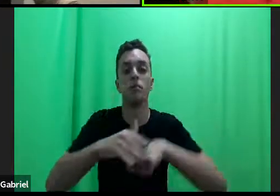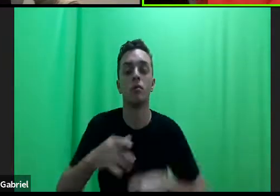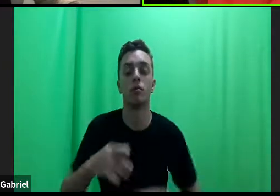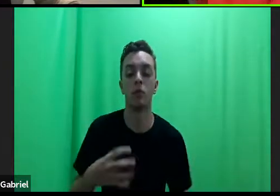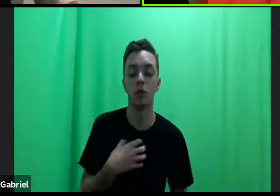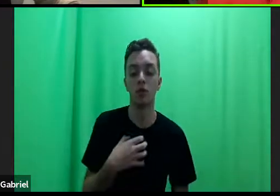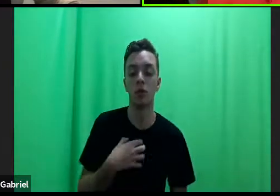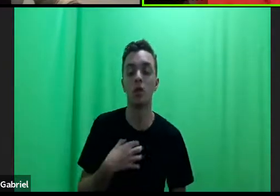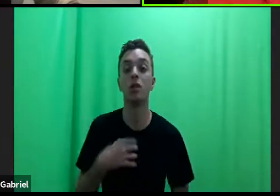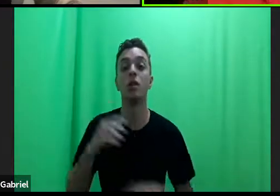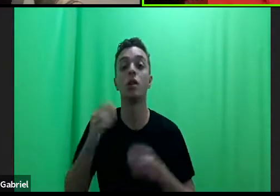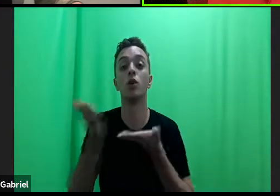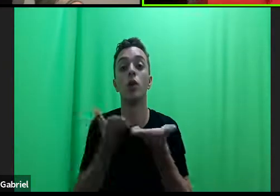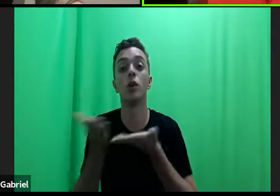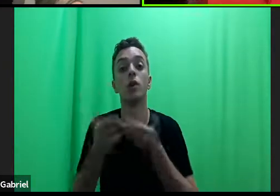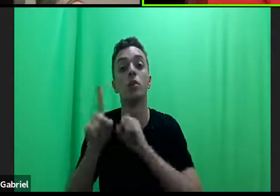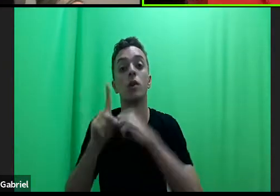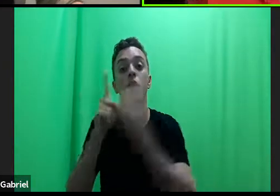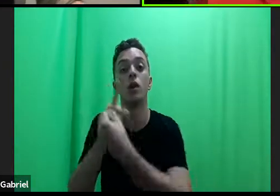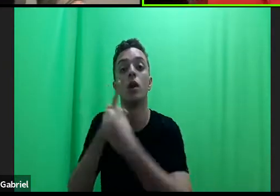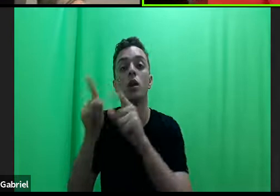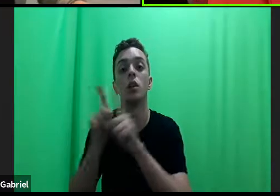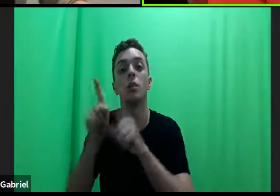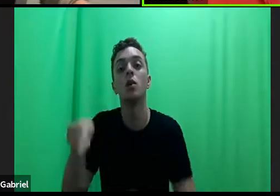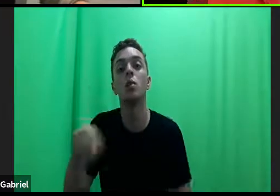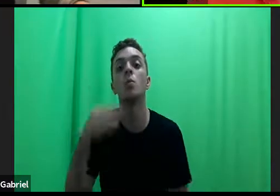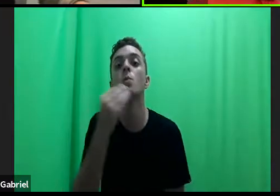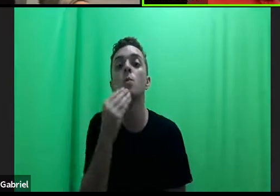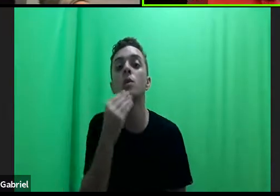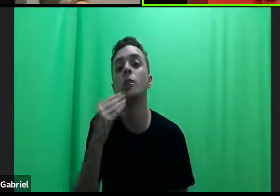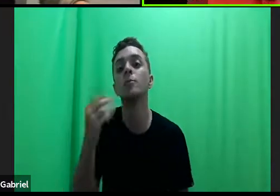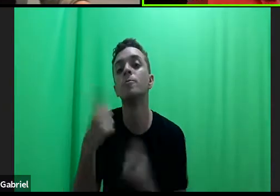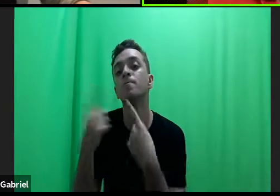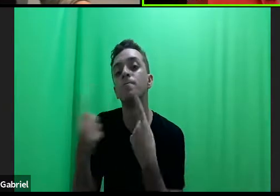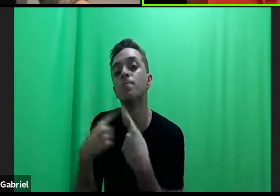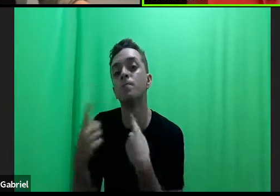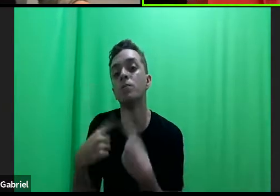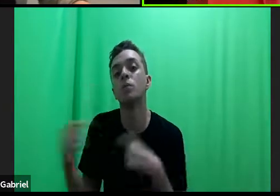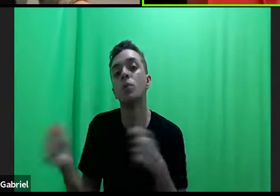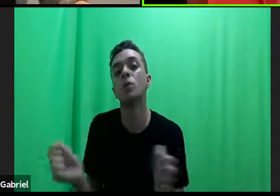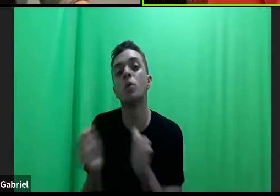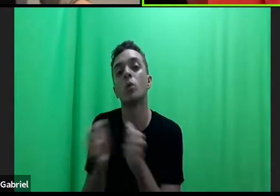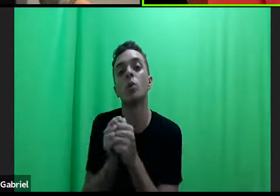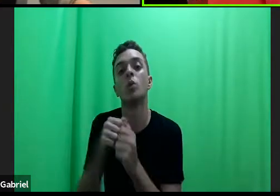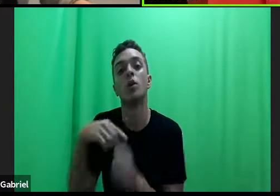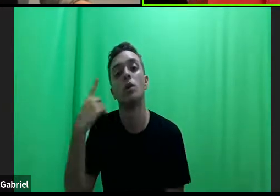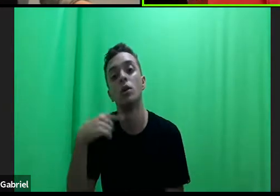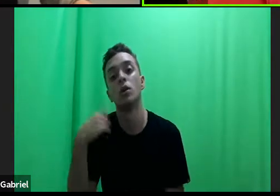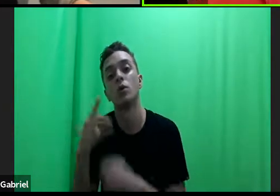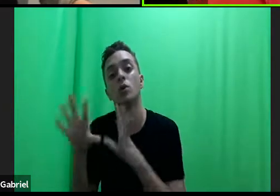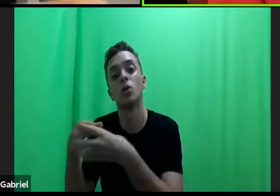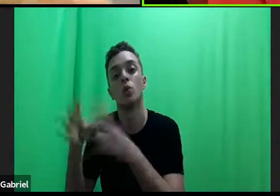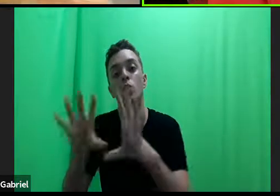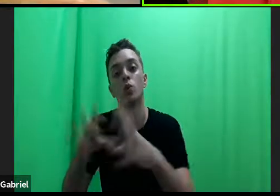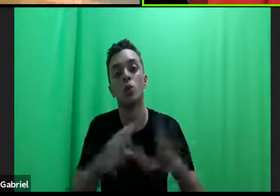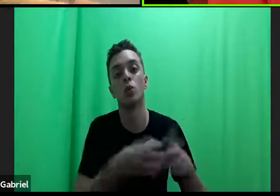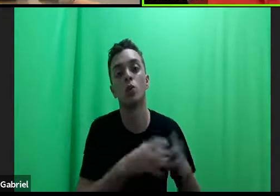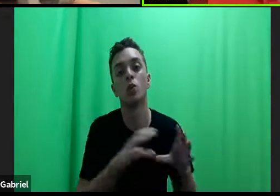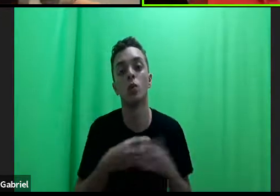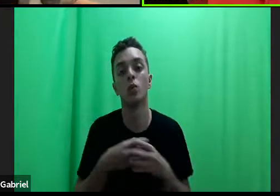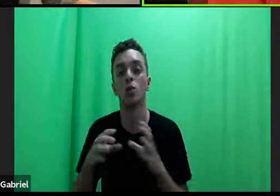sociedade e, ao mesmo tempo, uma oportunidade de dialogar com os grupos que estão